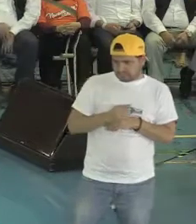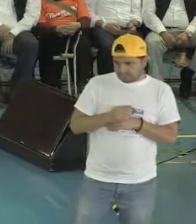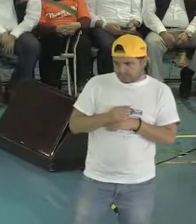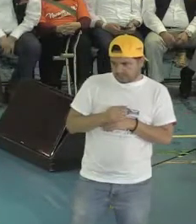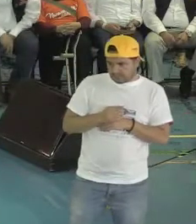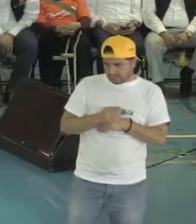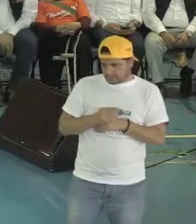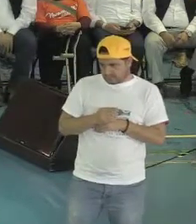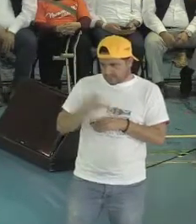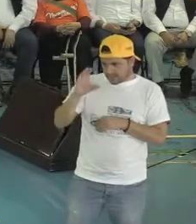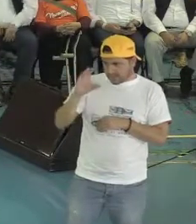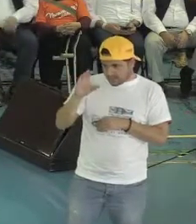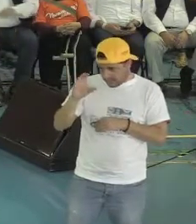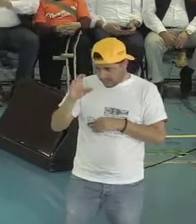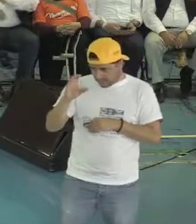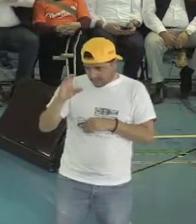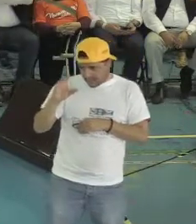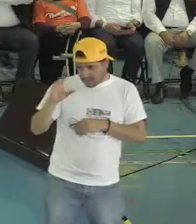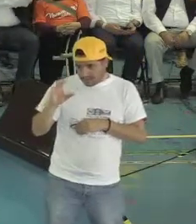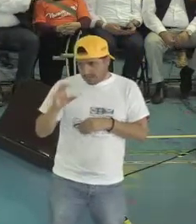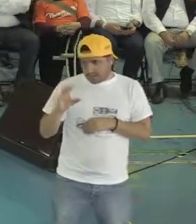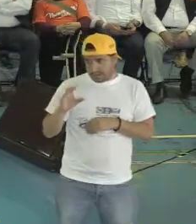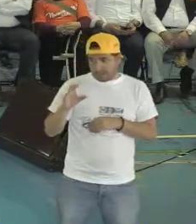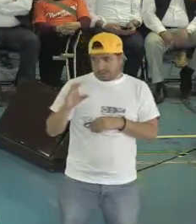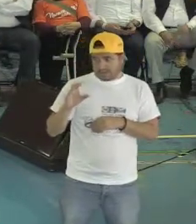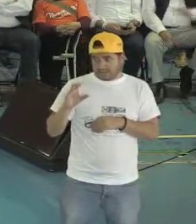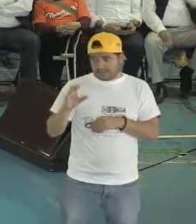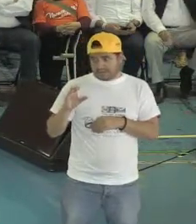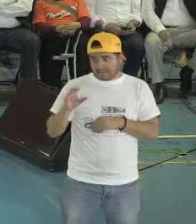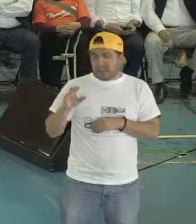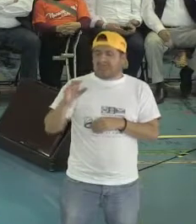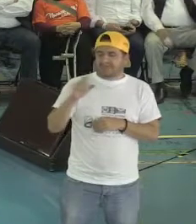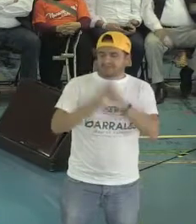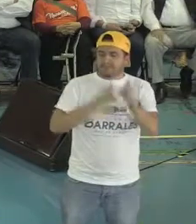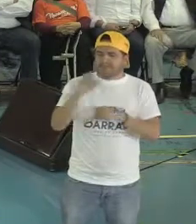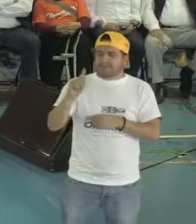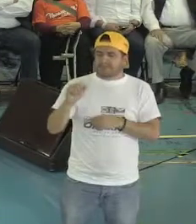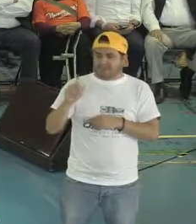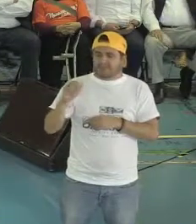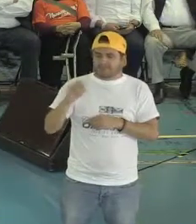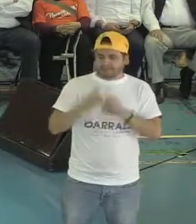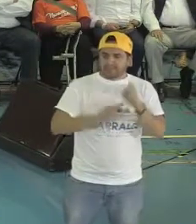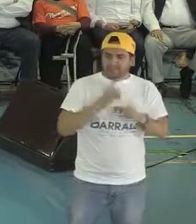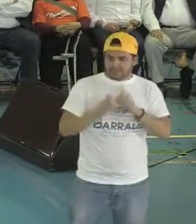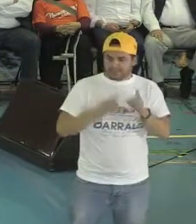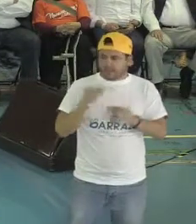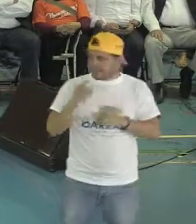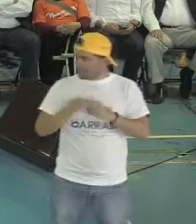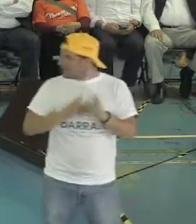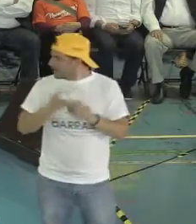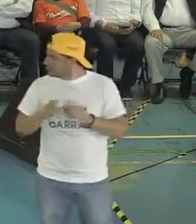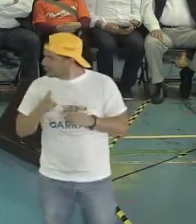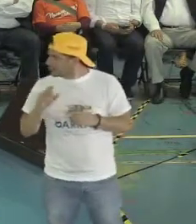y hoy somos el lugar 28. ¿Qué quiere decir esto? Que no estamos apoyando, que no estamos